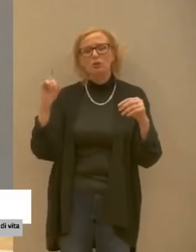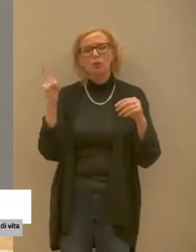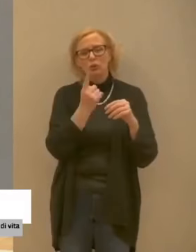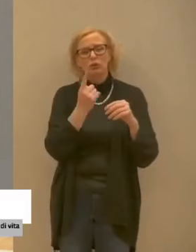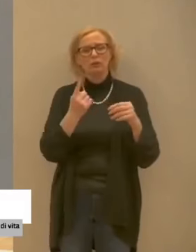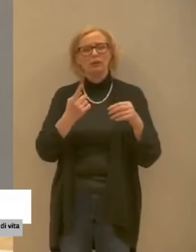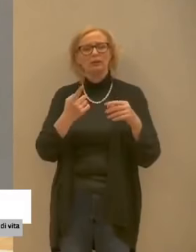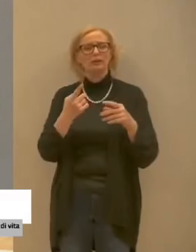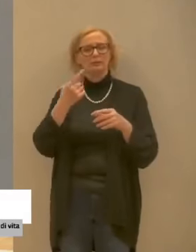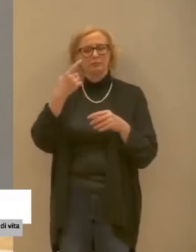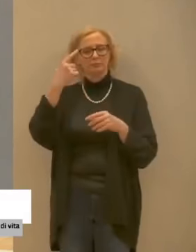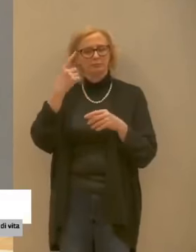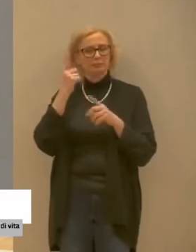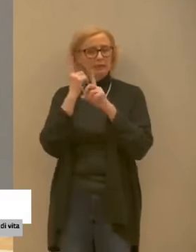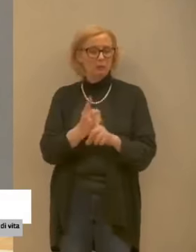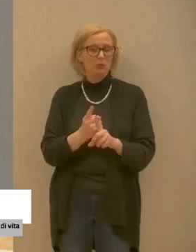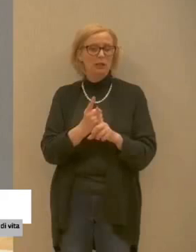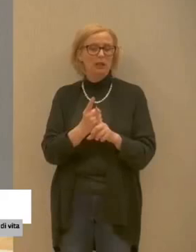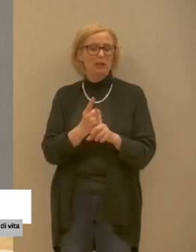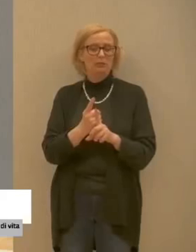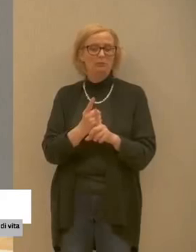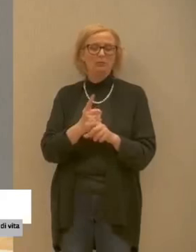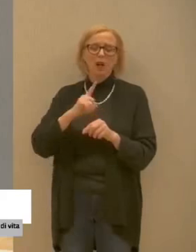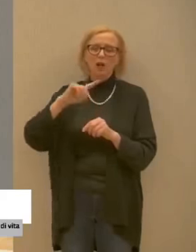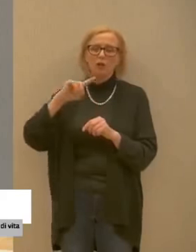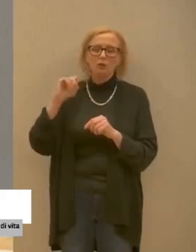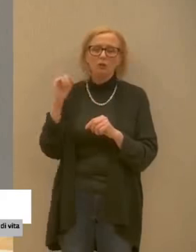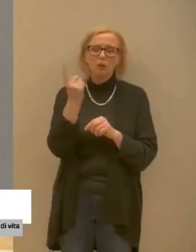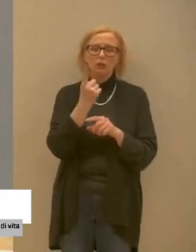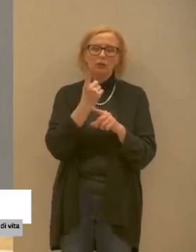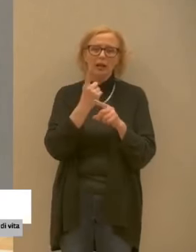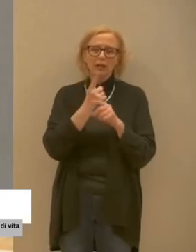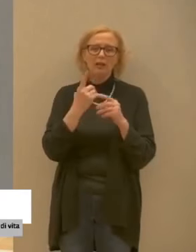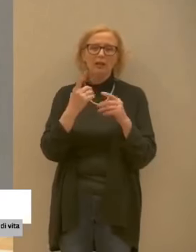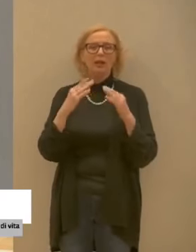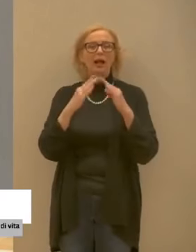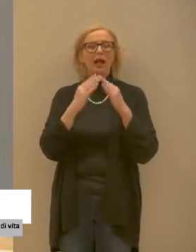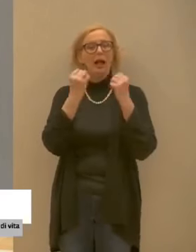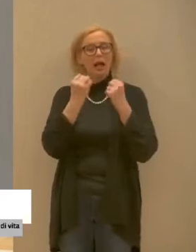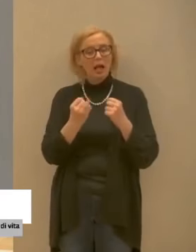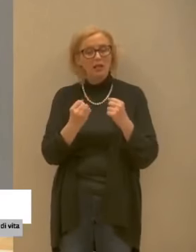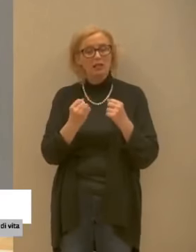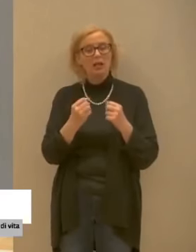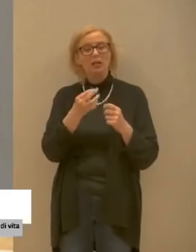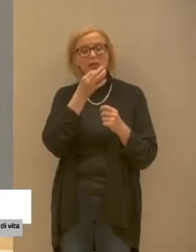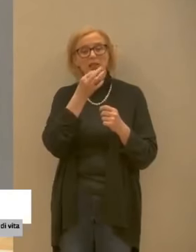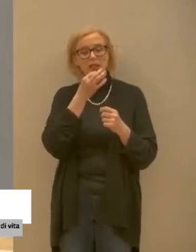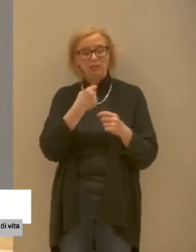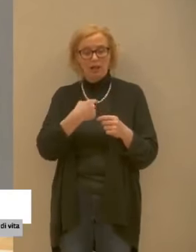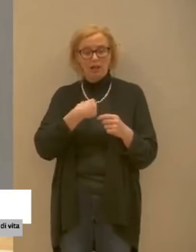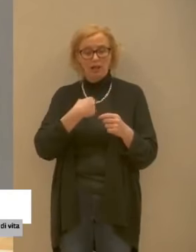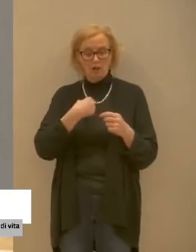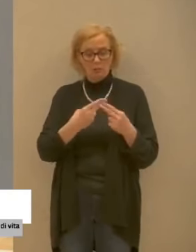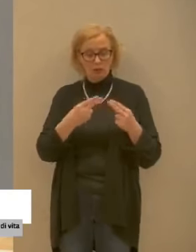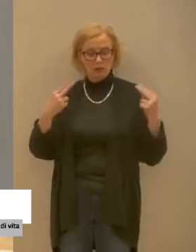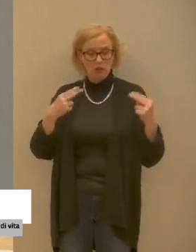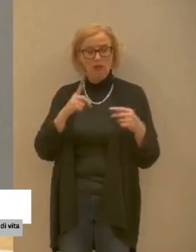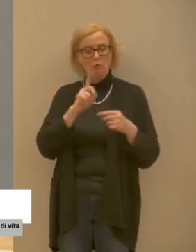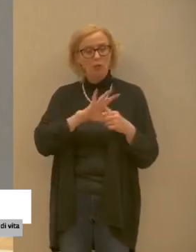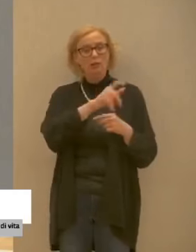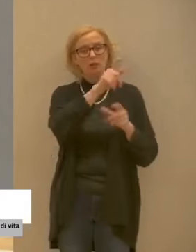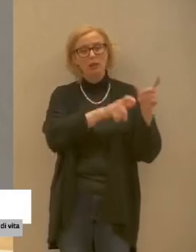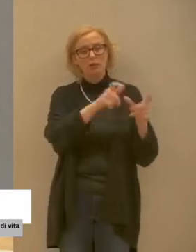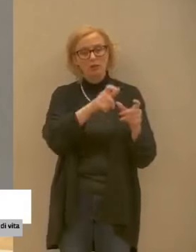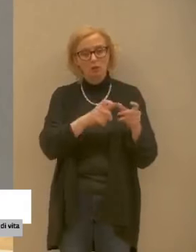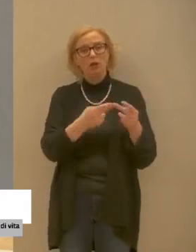che possono assolutamente e devono rimanerci proprio per proteggere se stessi e proteggere gli altri per gli anziani questo è